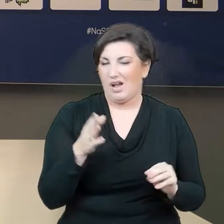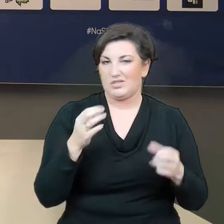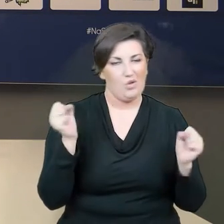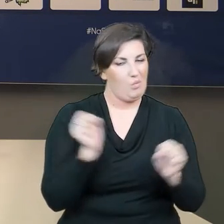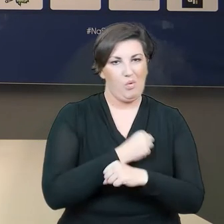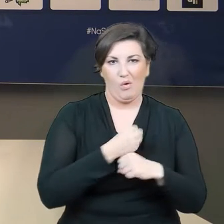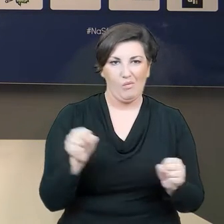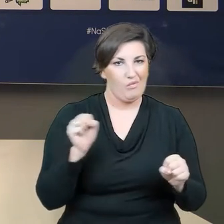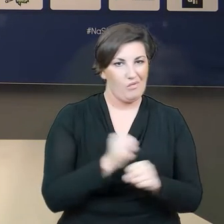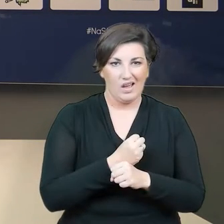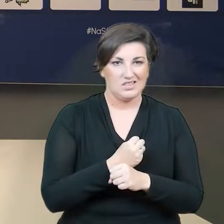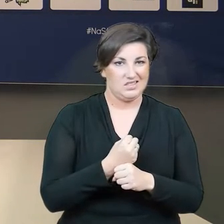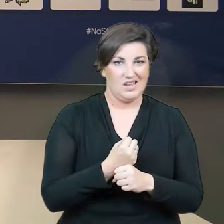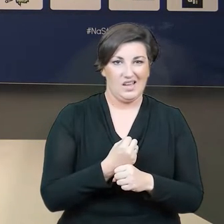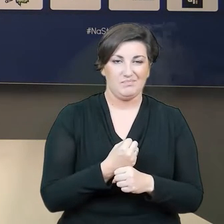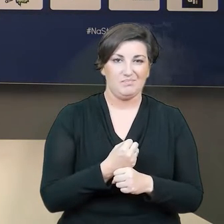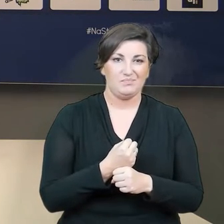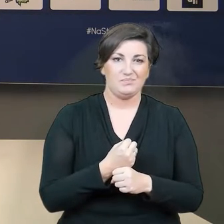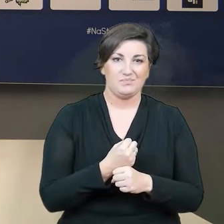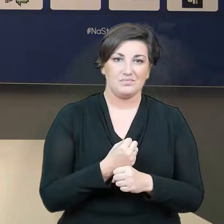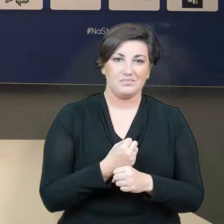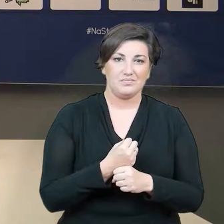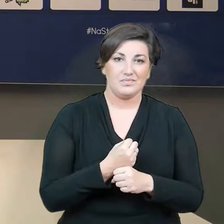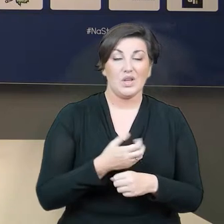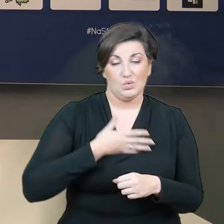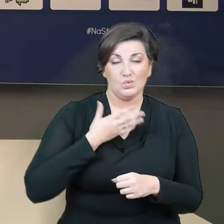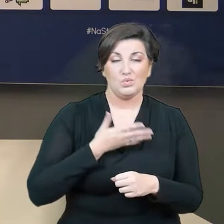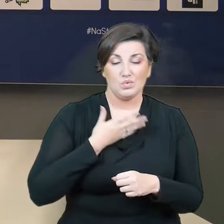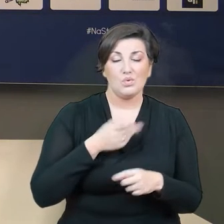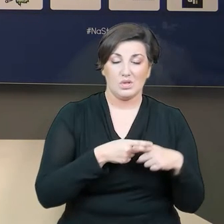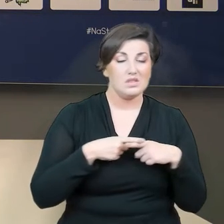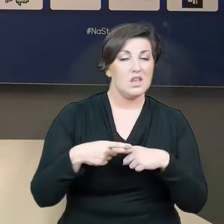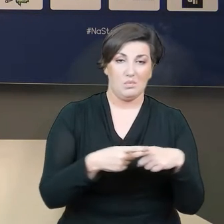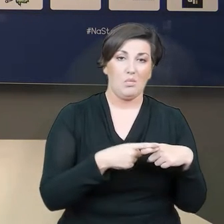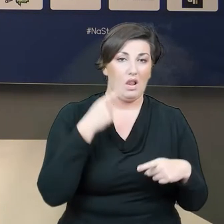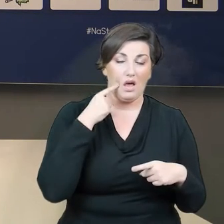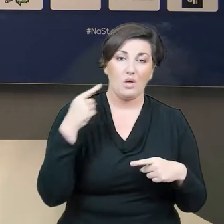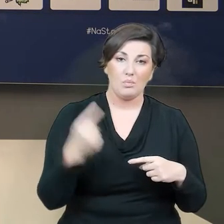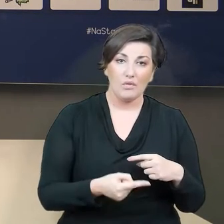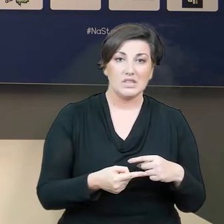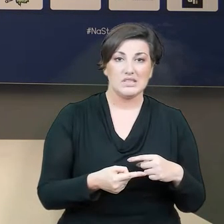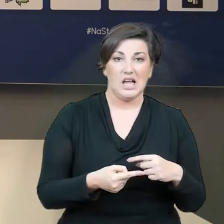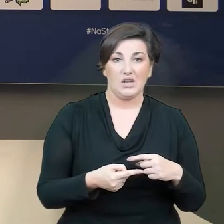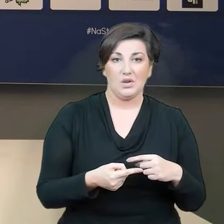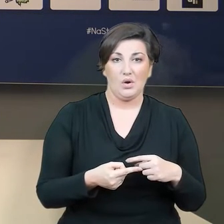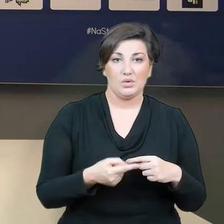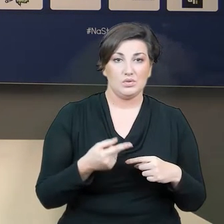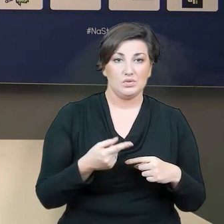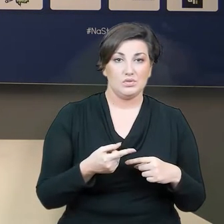sytuacji podchodzą. Czuć w zespole odpowiedzialność, nie tylko ona jest na barkach naszych, ale